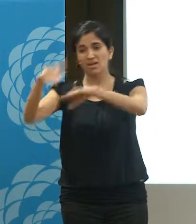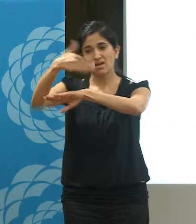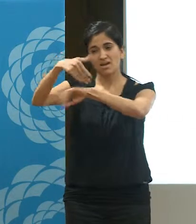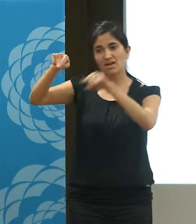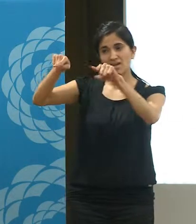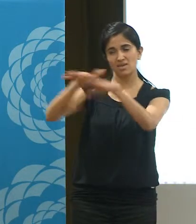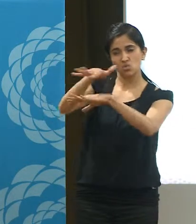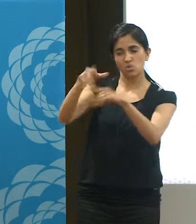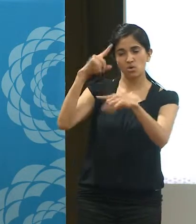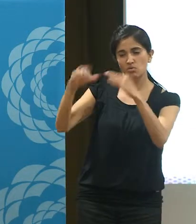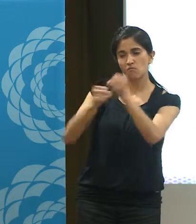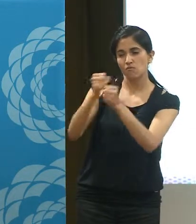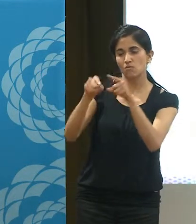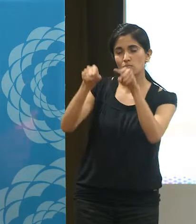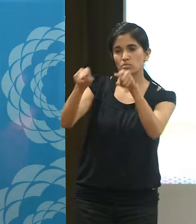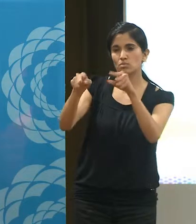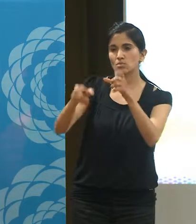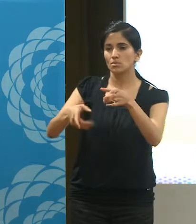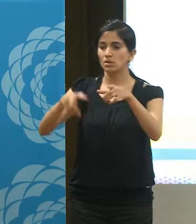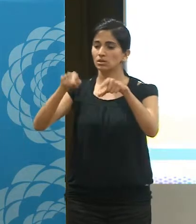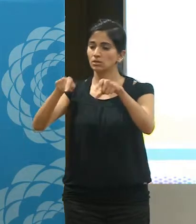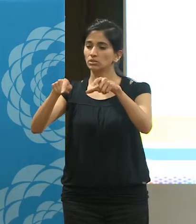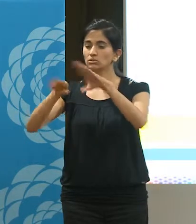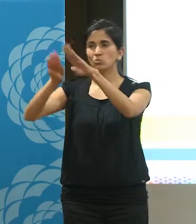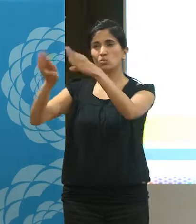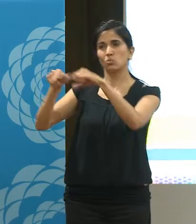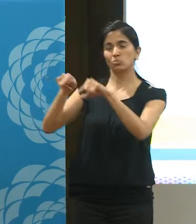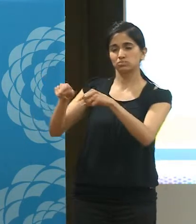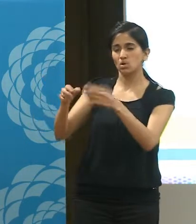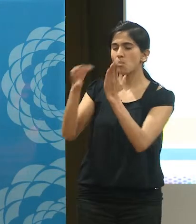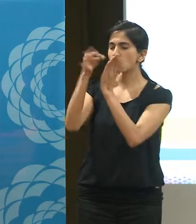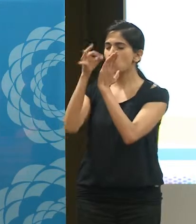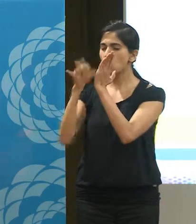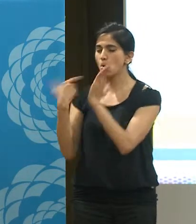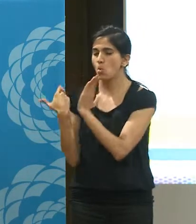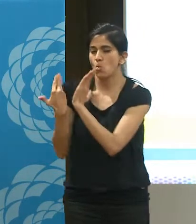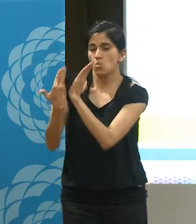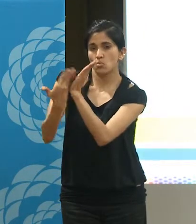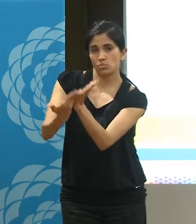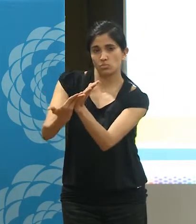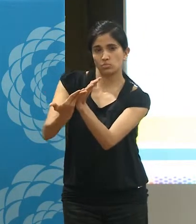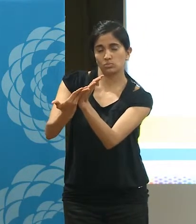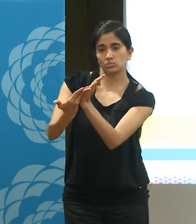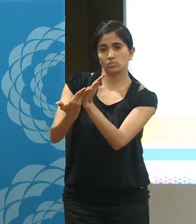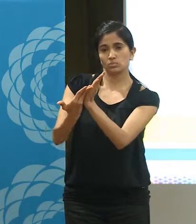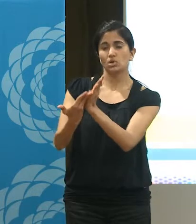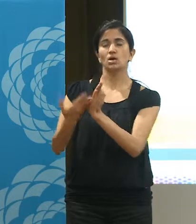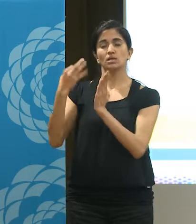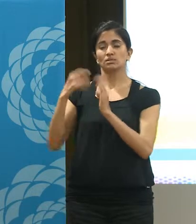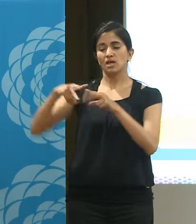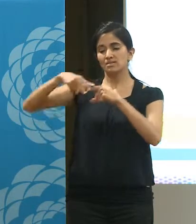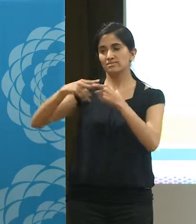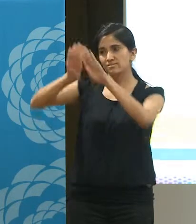habitaciones de El Gavín, una copa de leche, una huerta comunitaria, hay un proyecto para una bloquera, hay un proyecto para un tacer de serigrafía, hay un